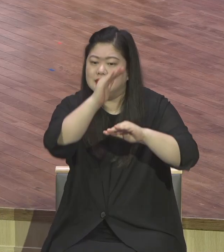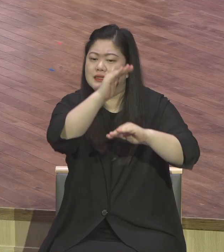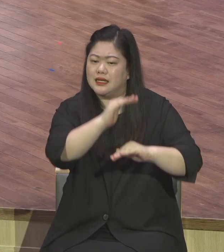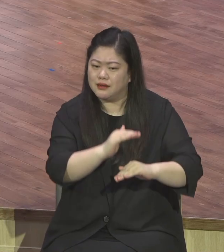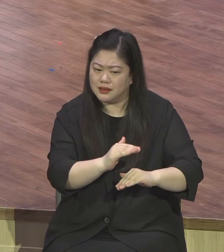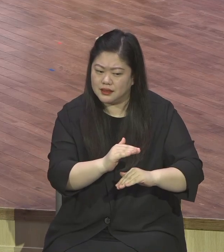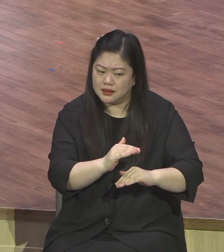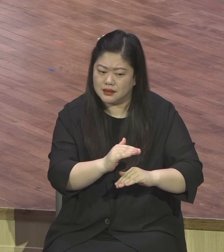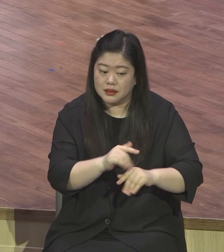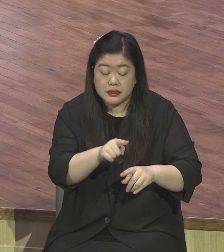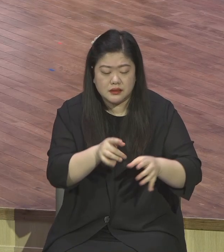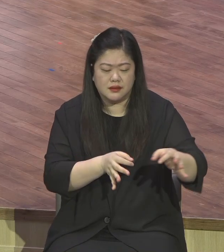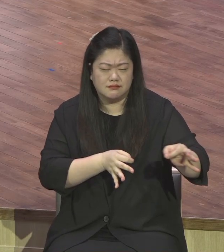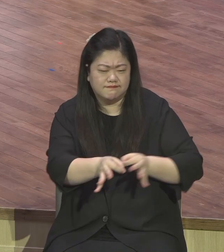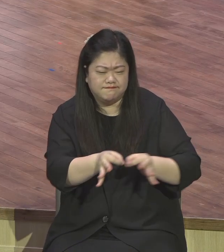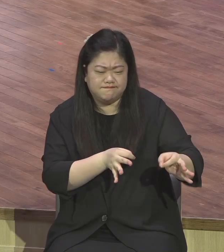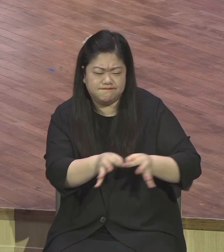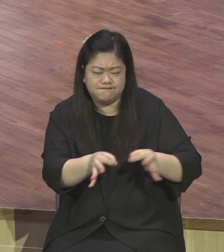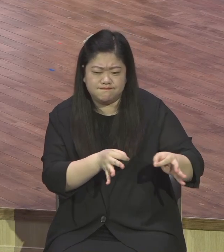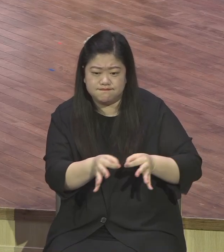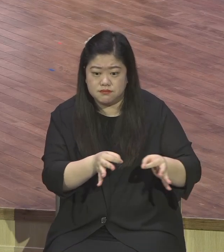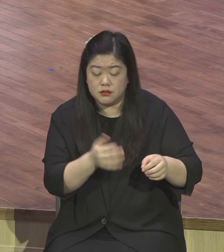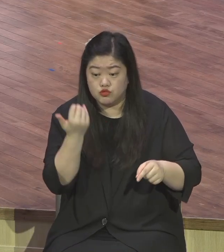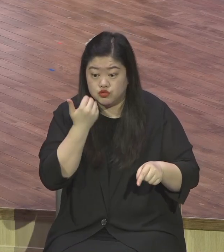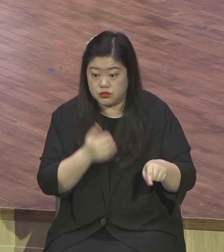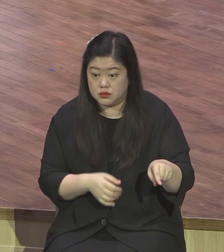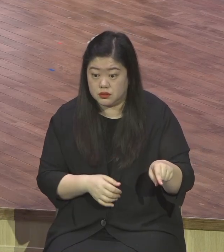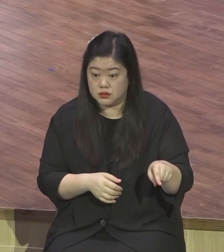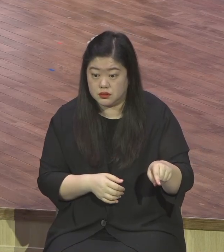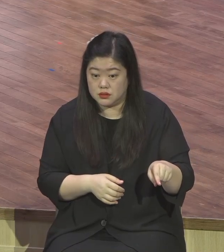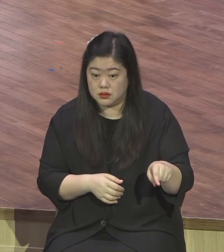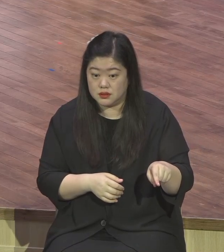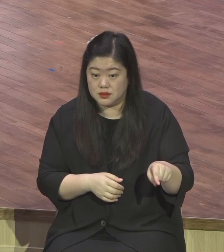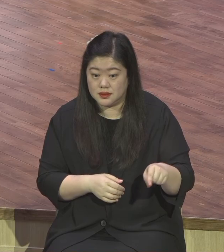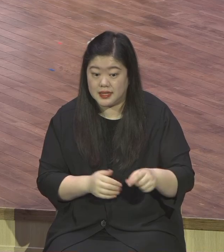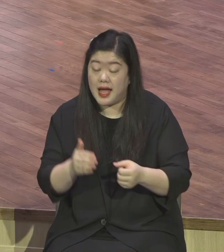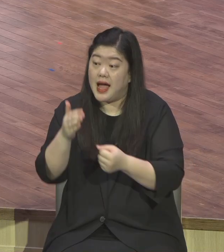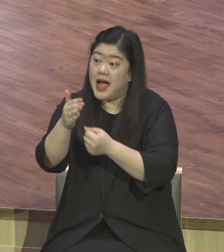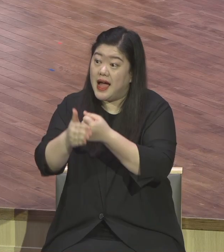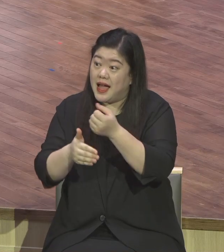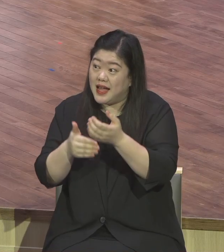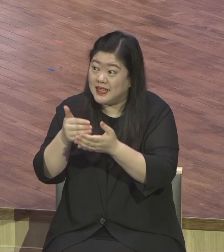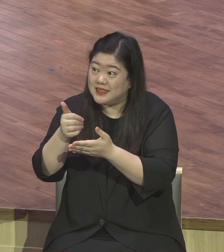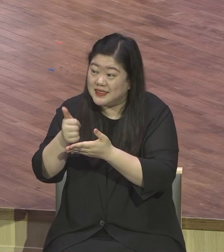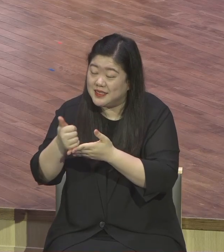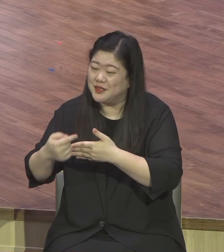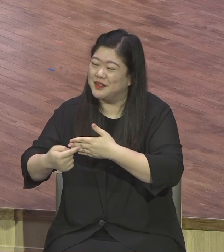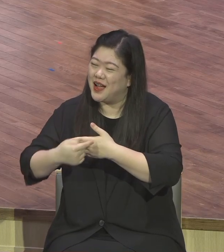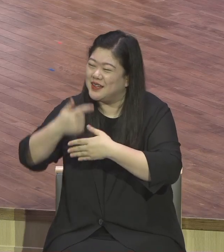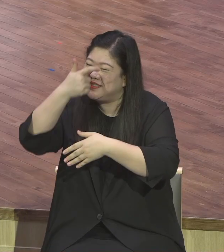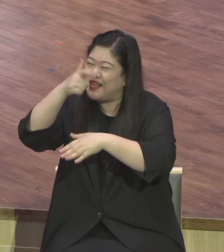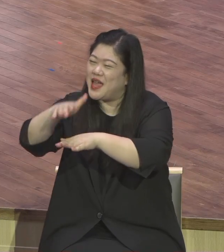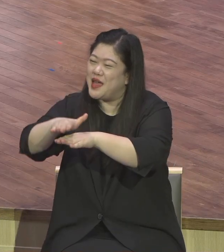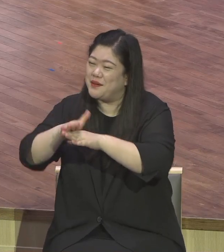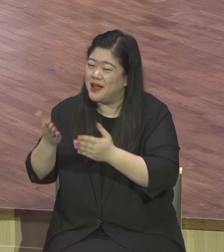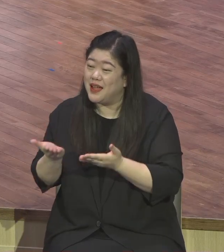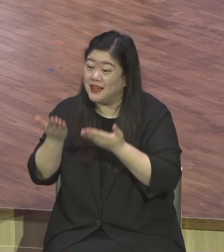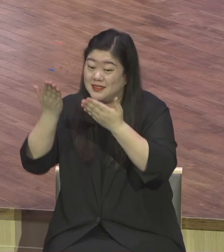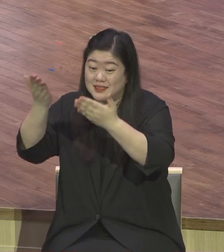주범이 누구냐 하나님께 제사드리는 것을 빙자해서 자신들의 이 사리사용을